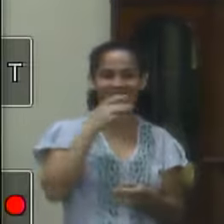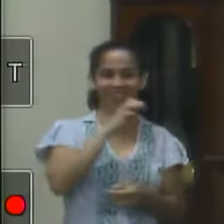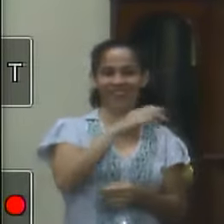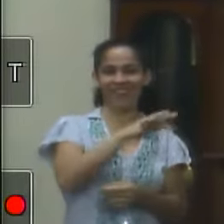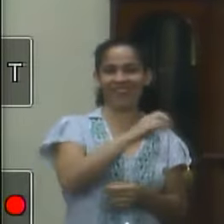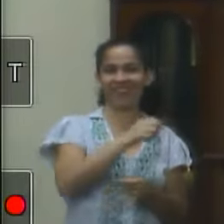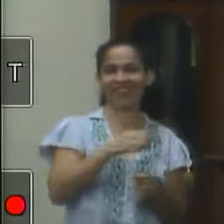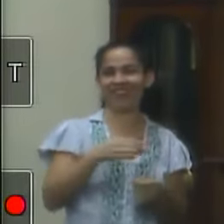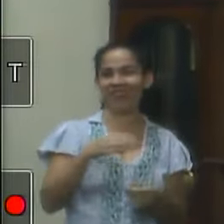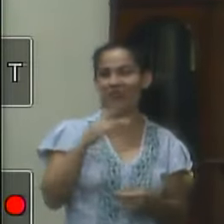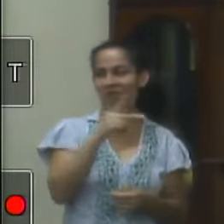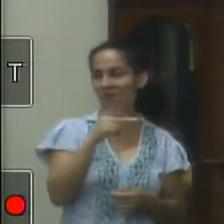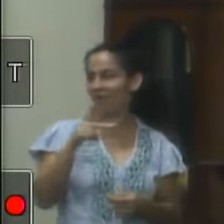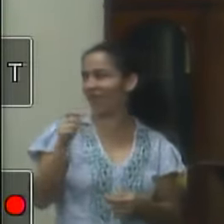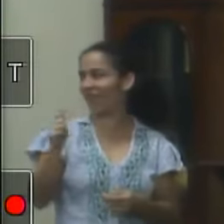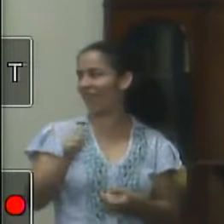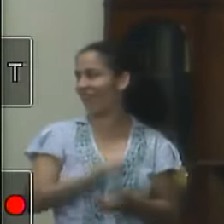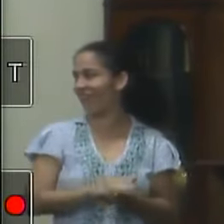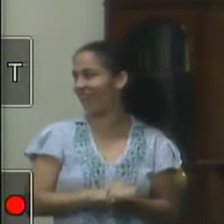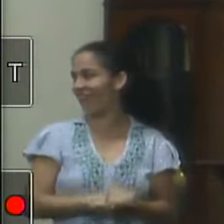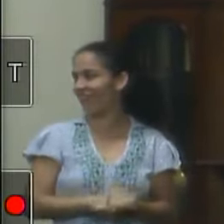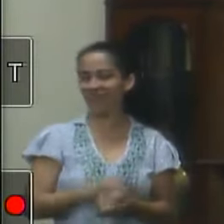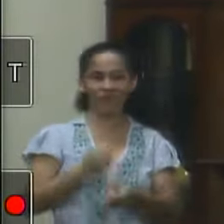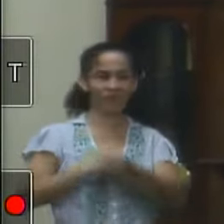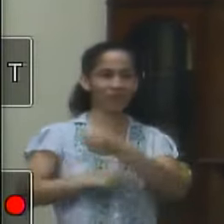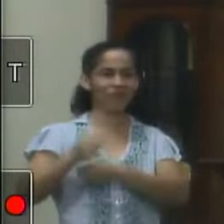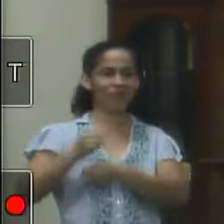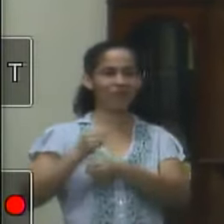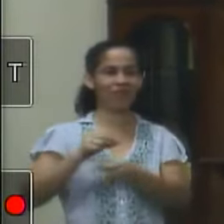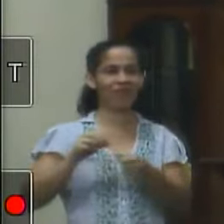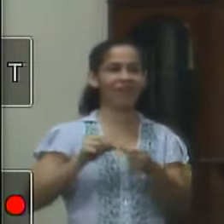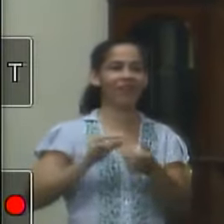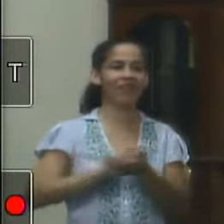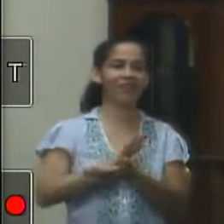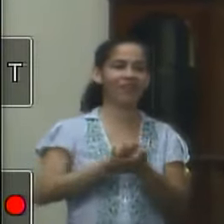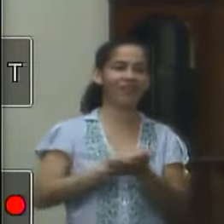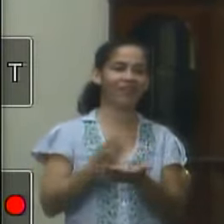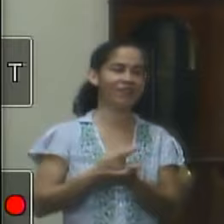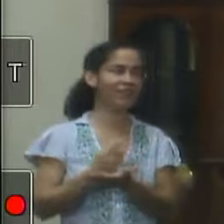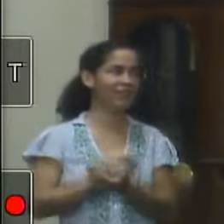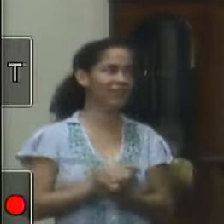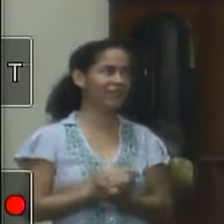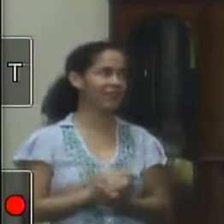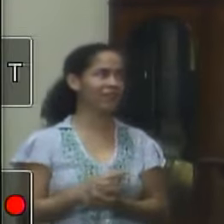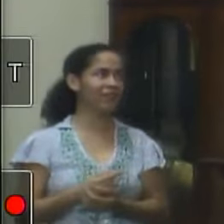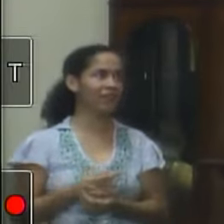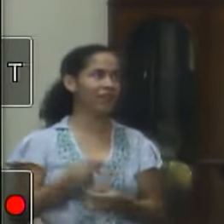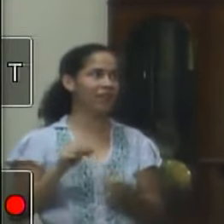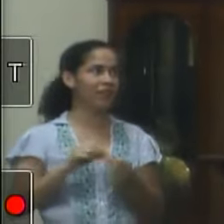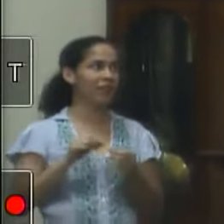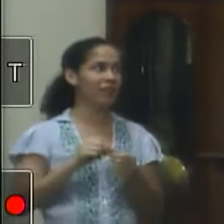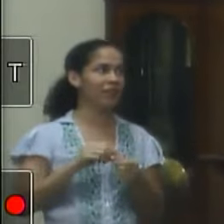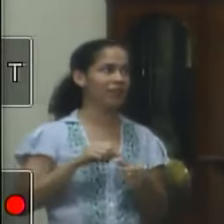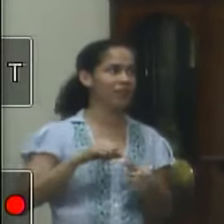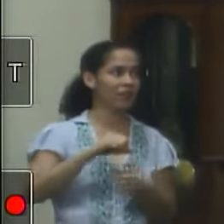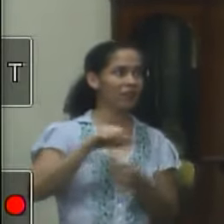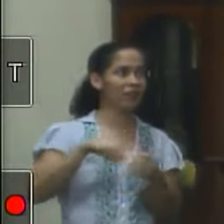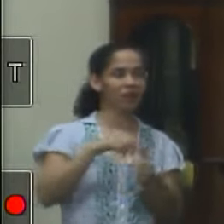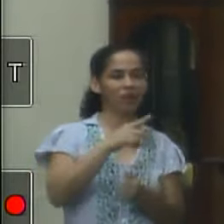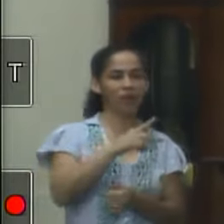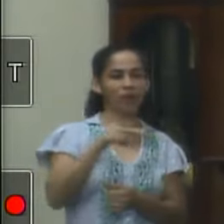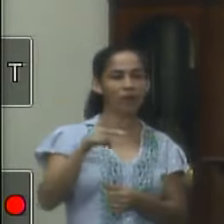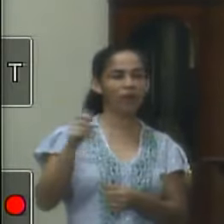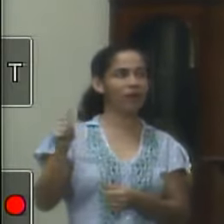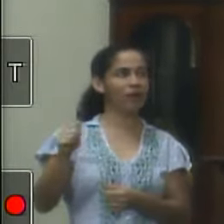no PPA na LDO ano passado eu não fiz nenhuma emenda na LDO nem na LOA pois eu estava fazendo as alterações no PPA